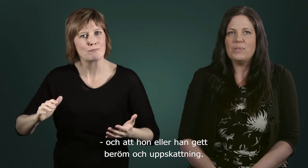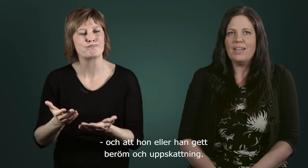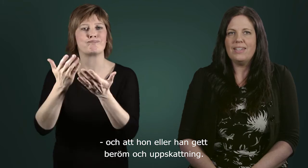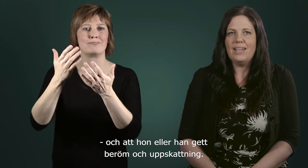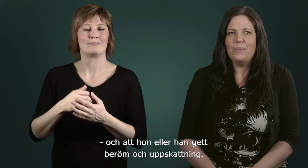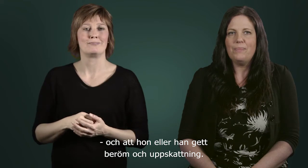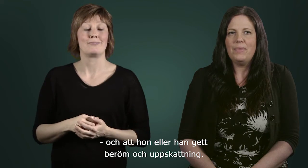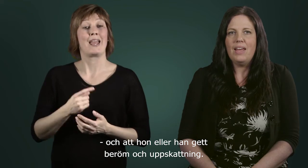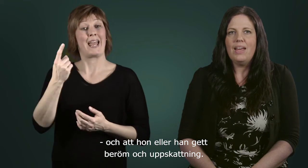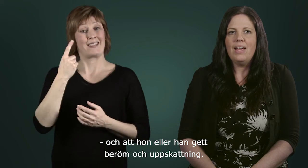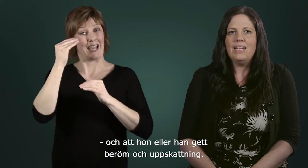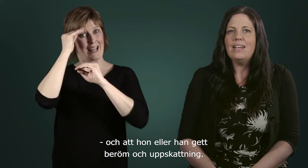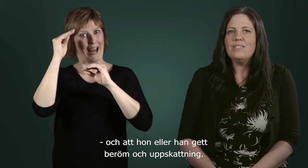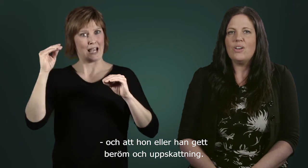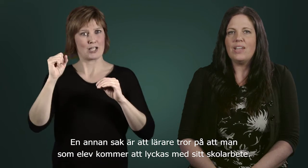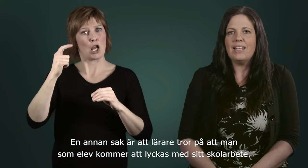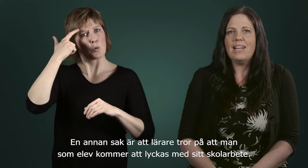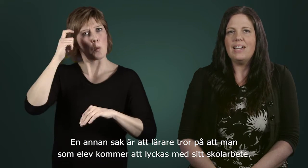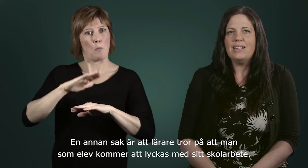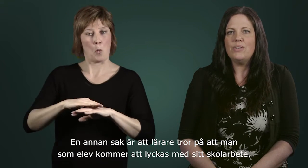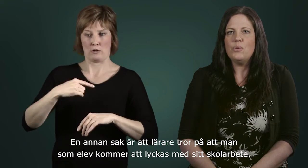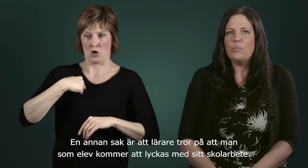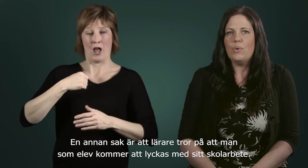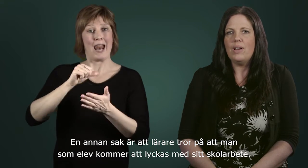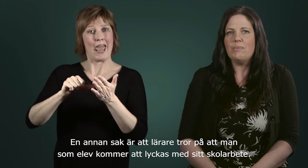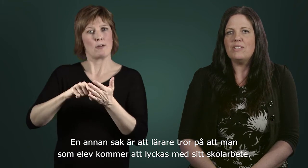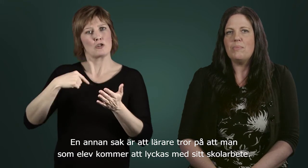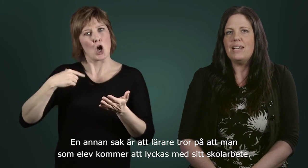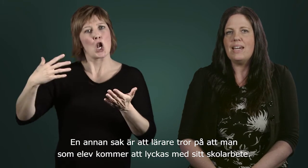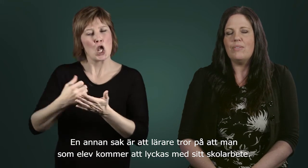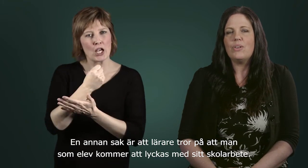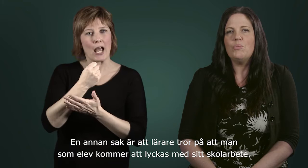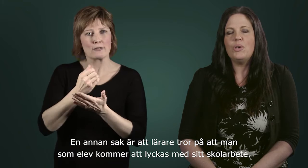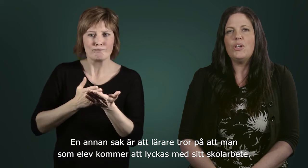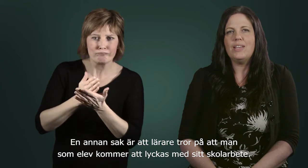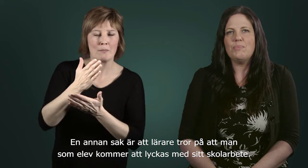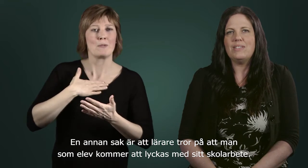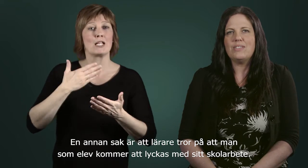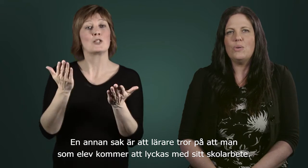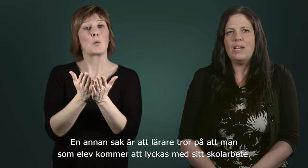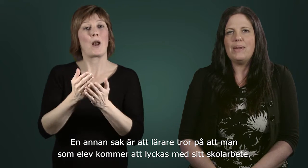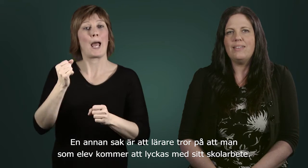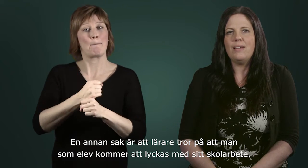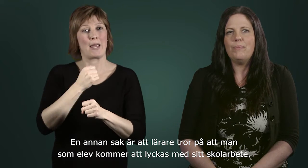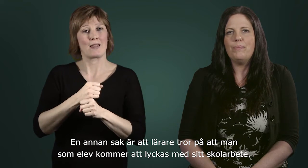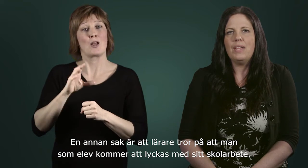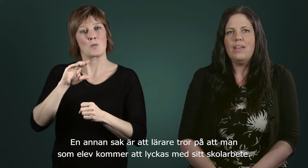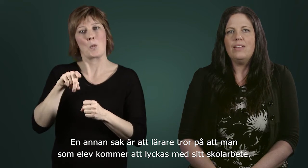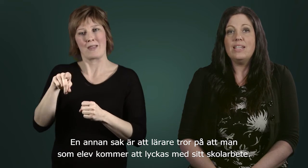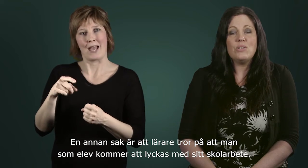uppskattning. En annan sak är att lärare tror på att man som elev kommer att lyckas med sitt skolarbete. Det är